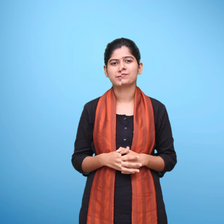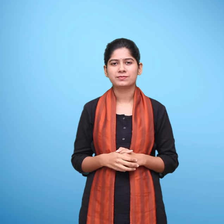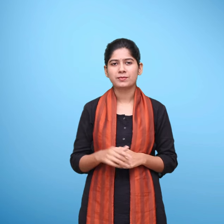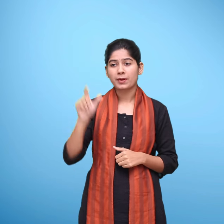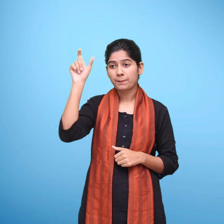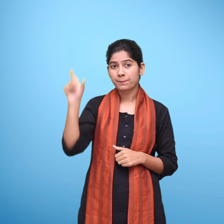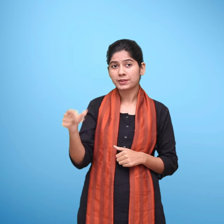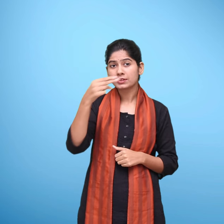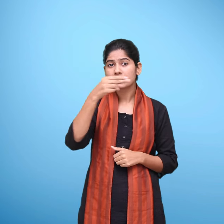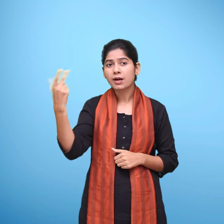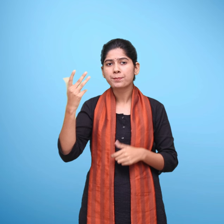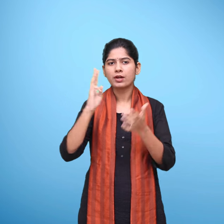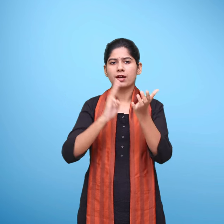मीरा भारगव